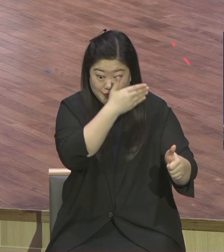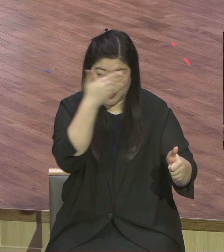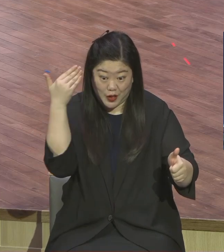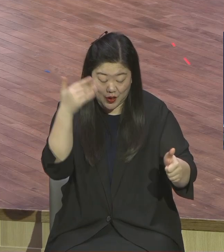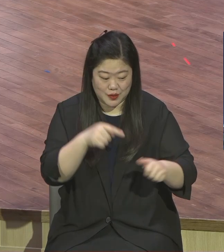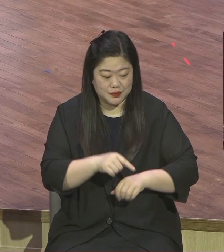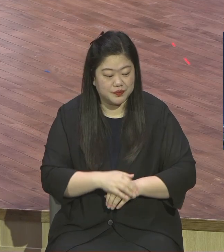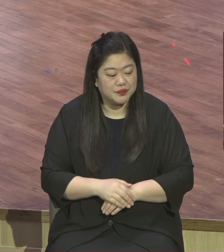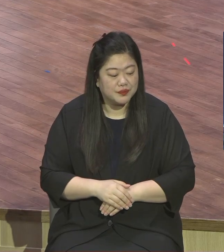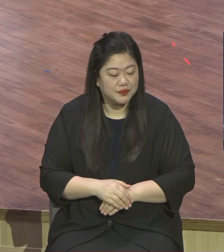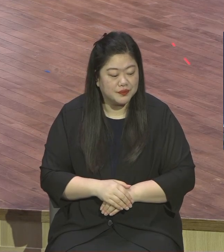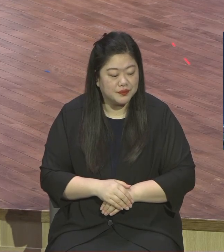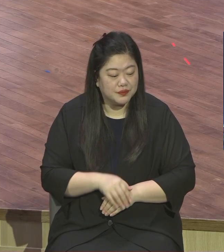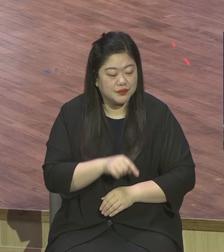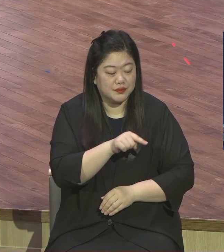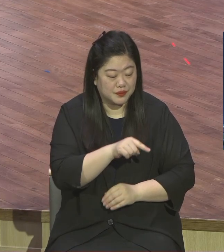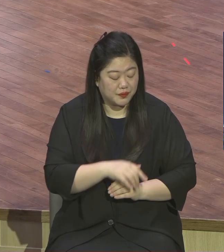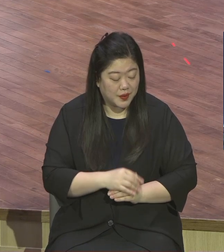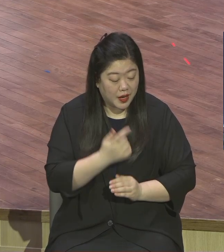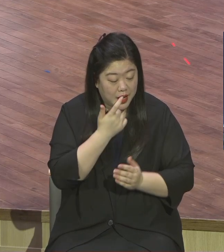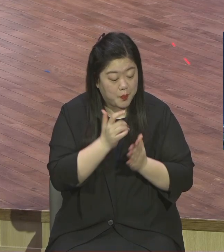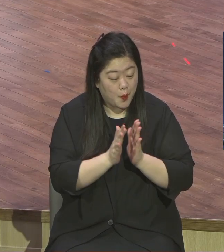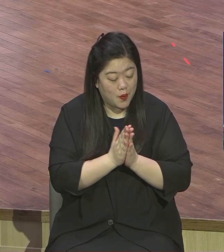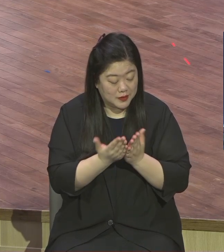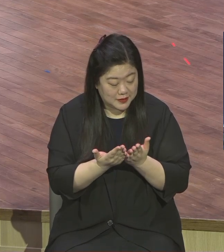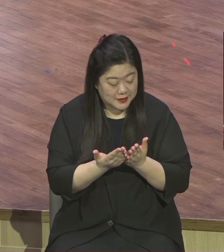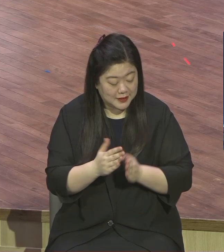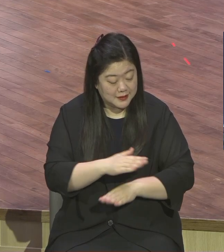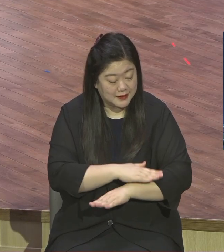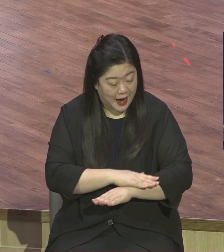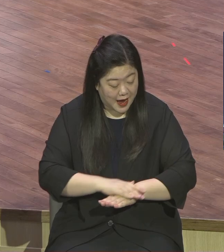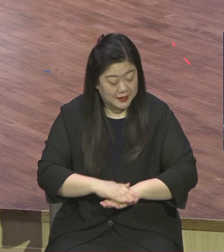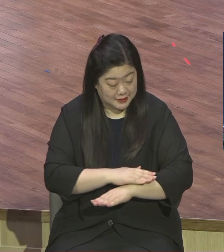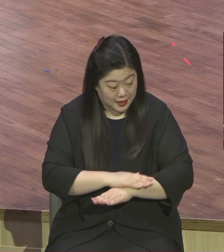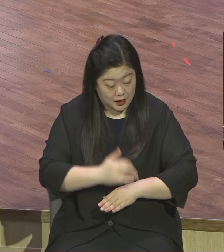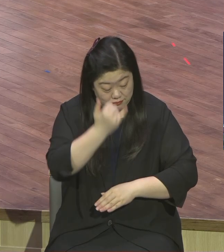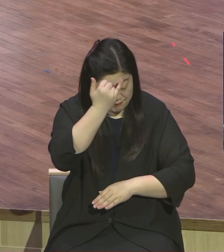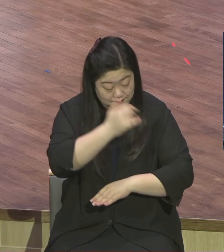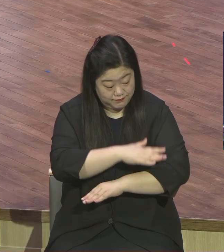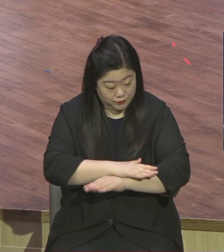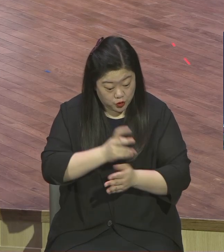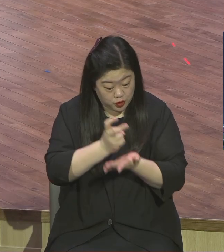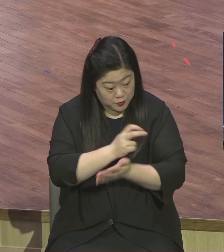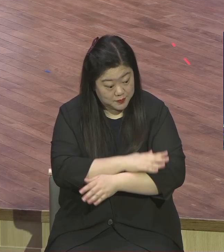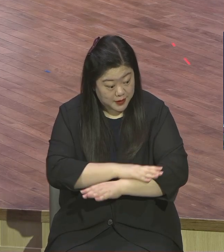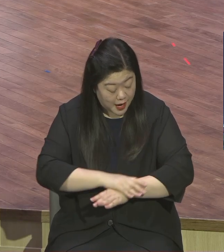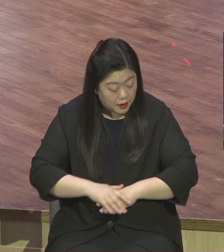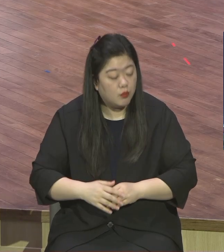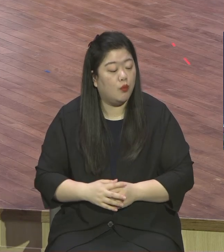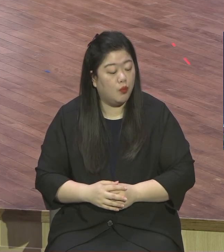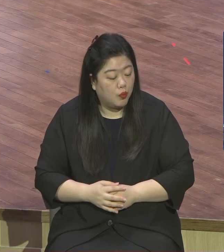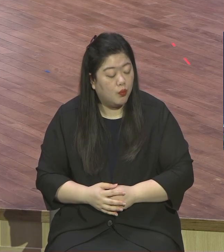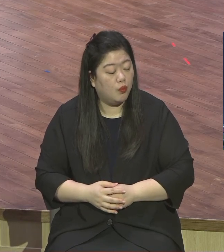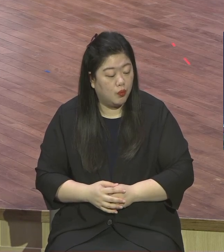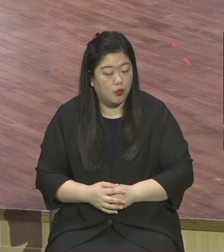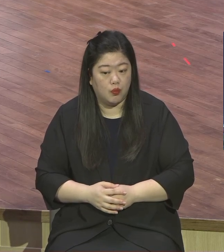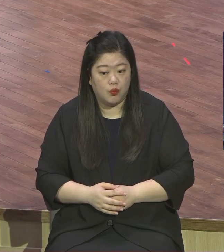것이 있었는데 그것이 다름아닌 물질이었어요 물질 돈이었어요 재산이었어요 이